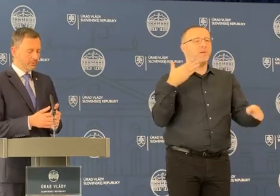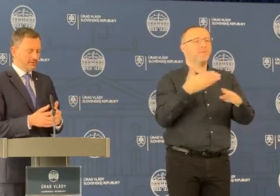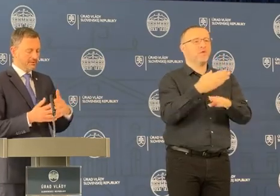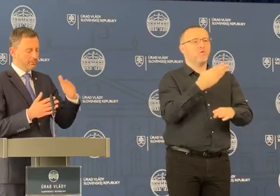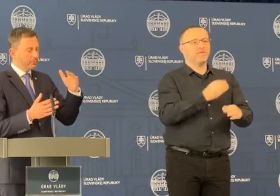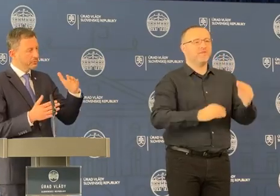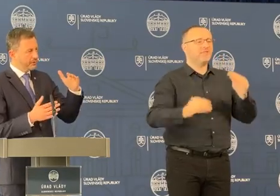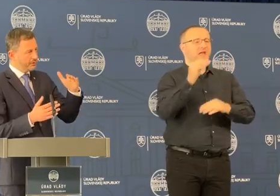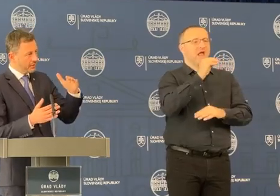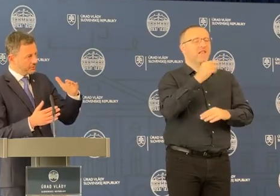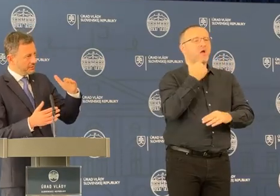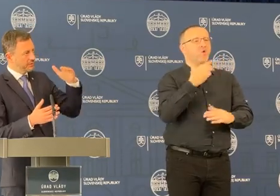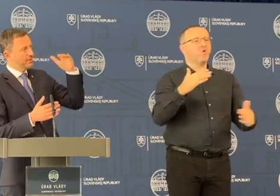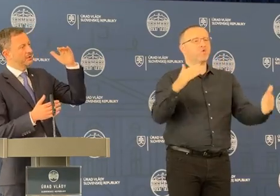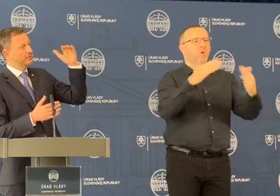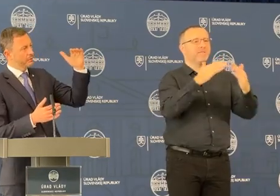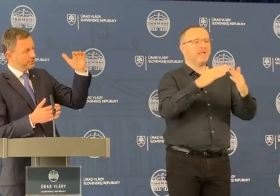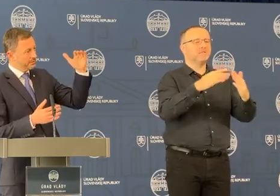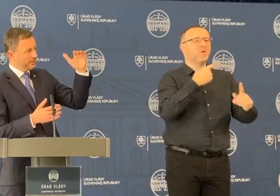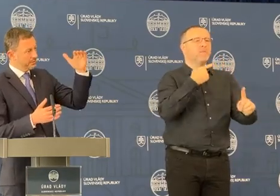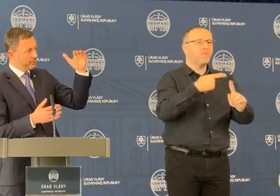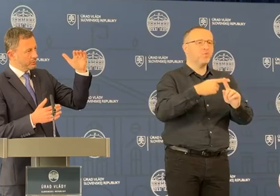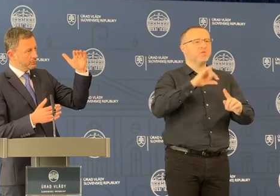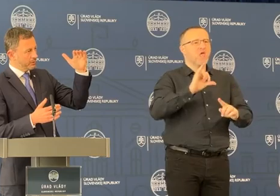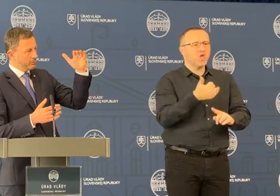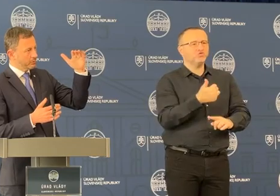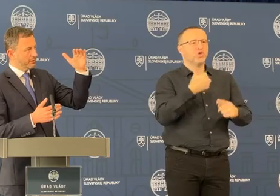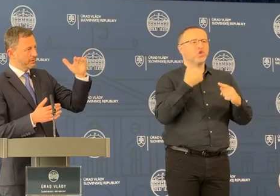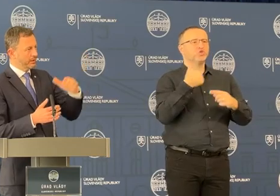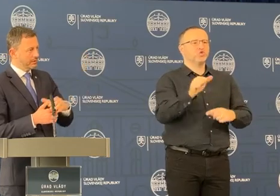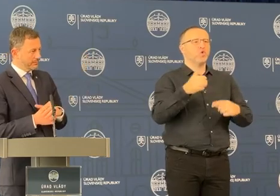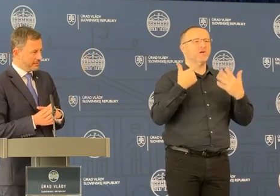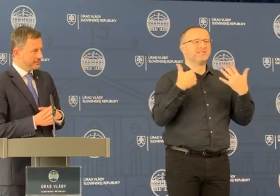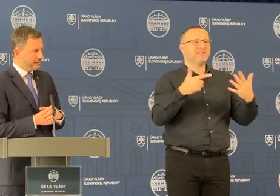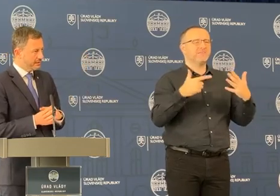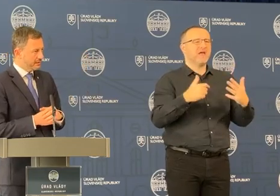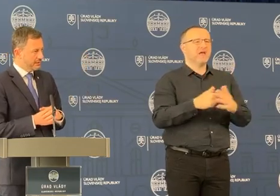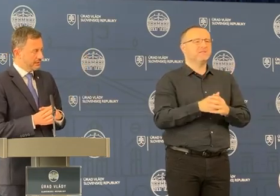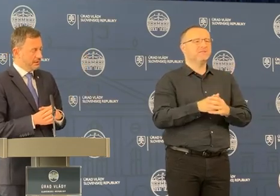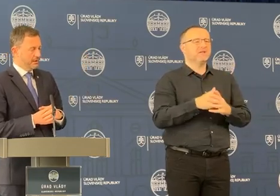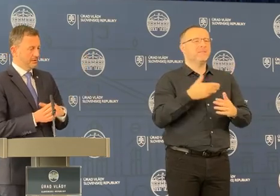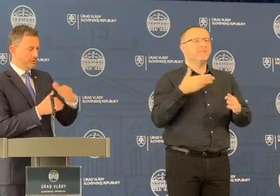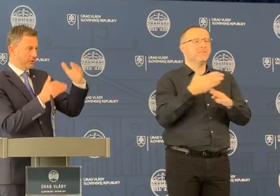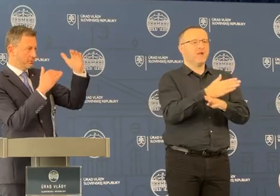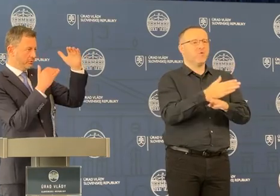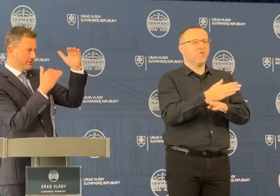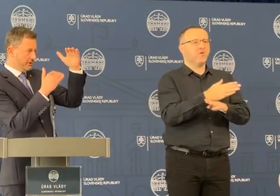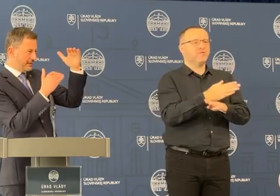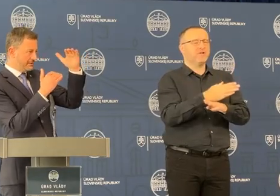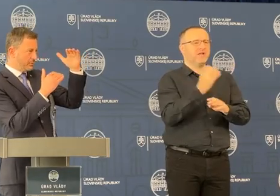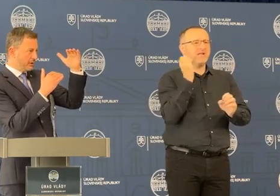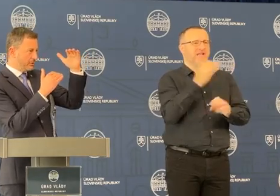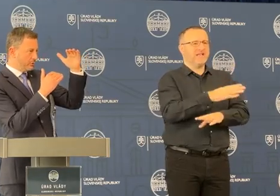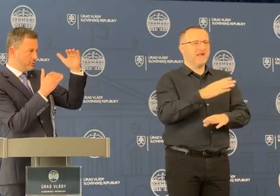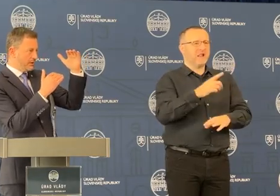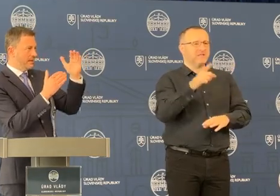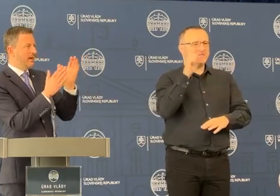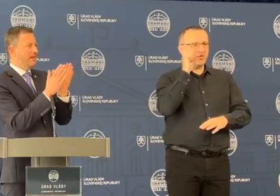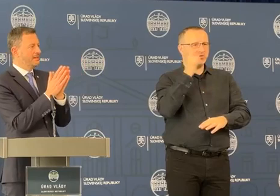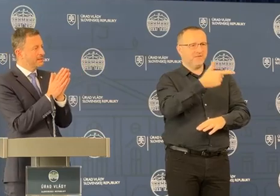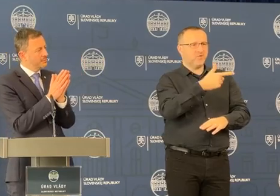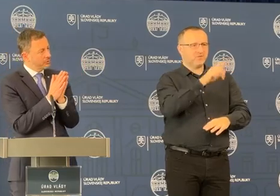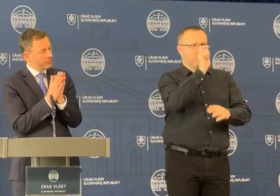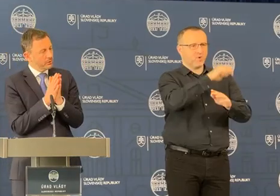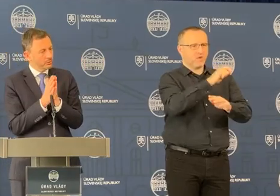ako je kompenzácia, plus teda ďalších 117 miliónov na to je ten fast care. To je už vyše 200 miliónov.